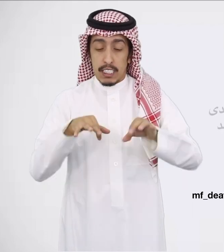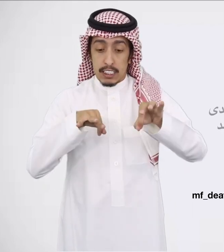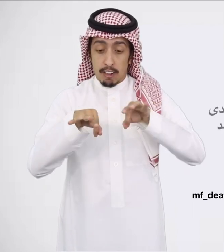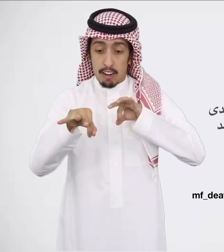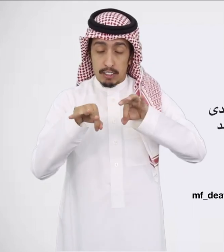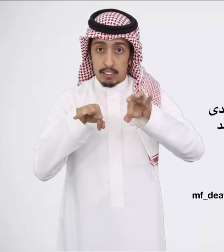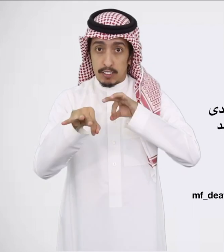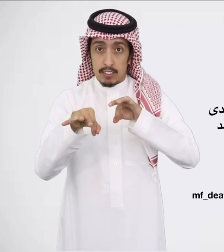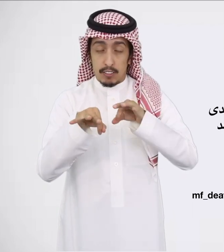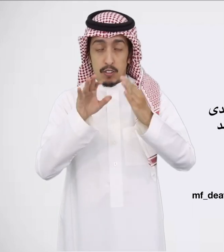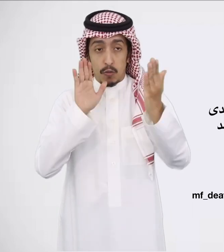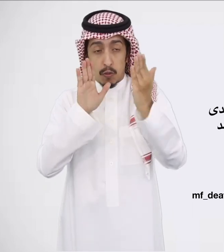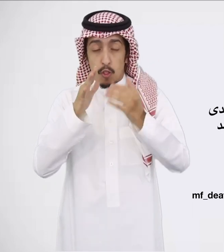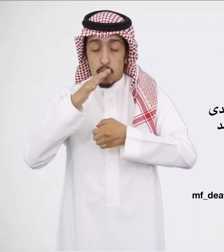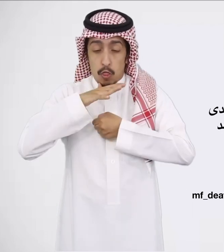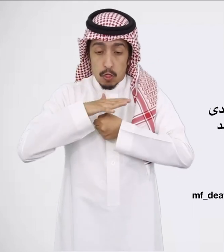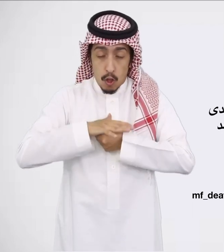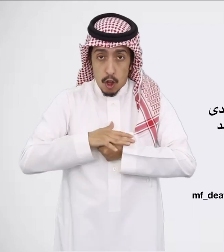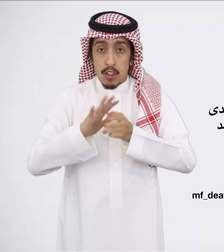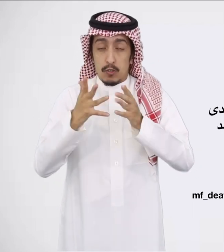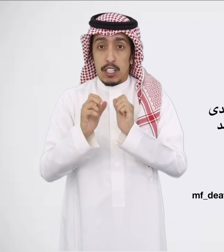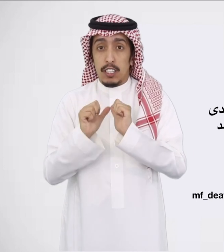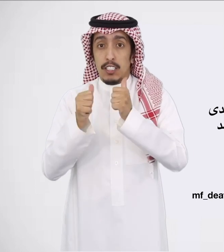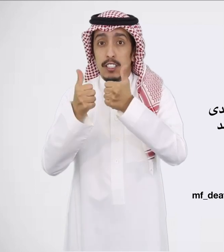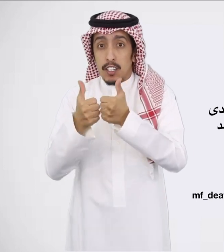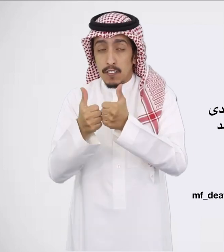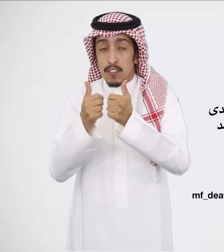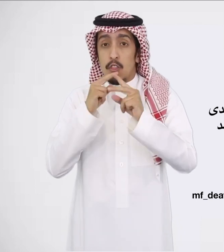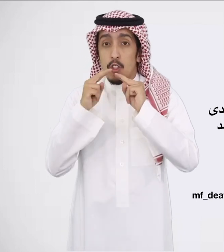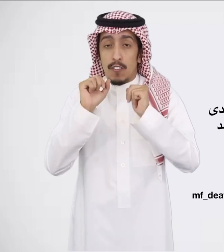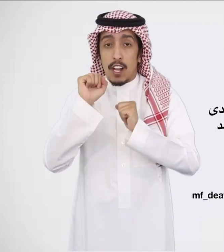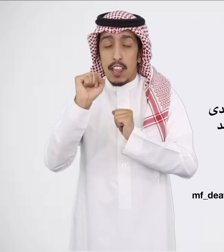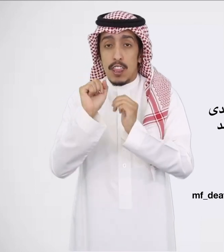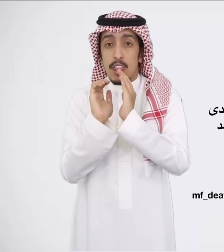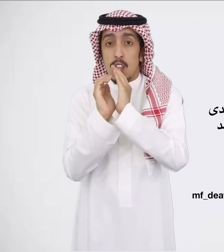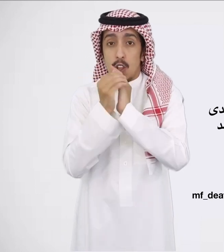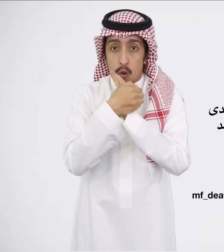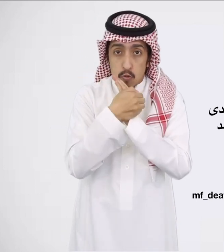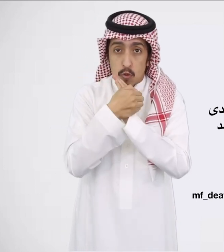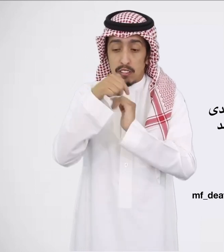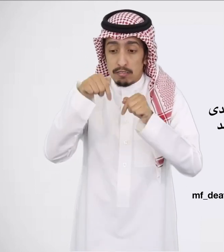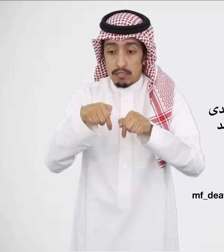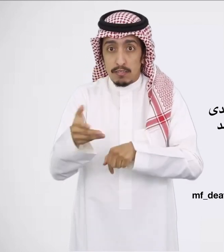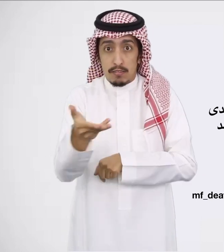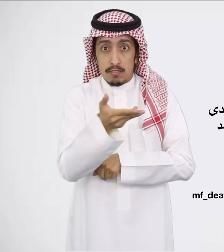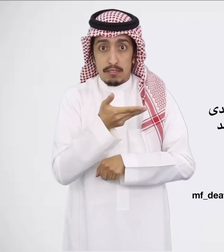استراتيجيات لمواجهة الضغوط لدى أسر ذوي اضطراب طيف التوحد في الوضع الراهن